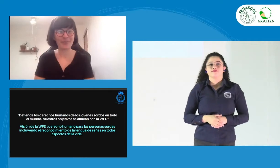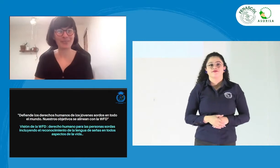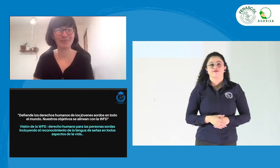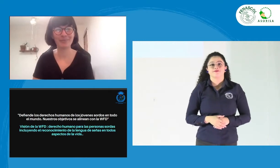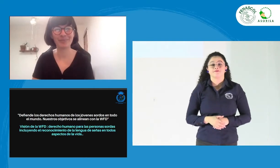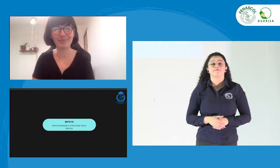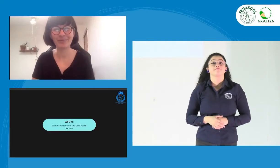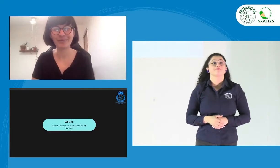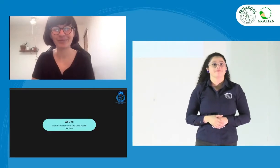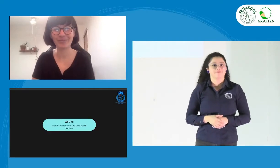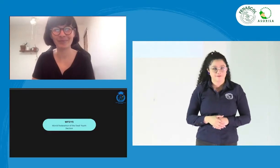Muy bien. Siguiente.